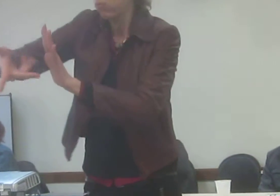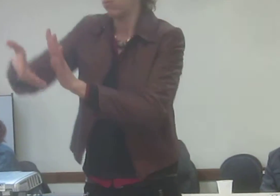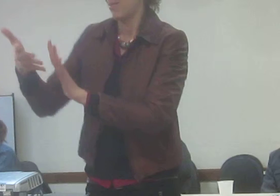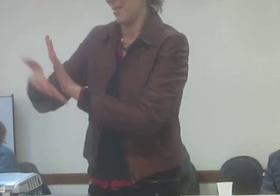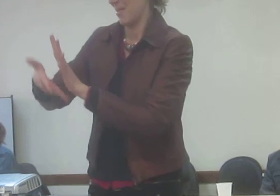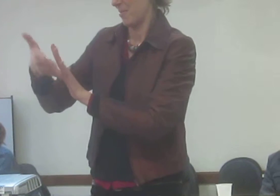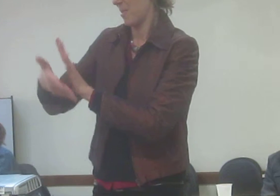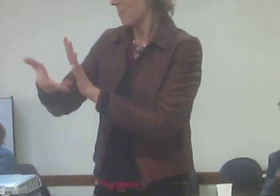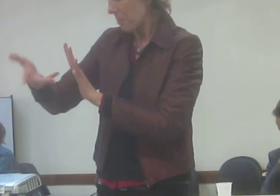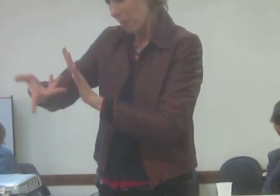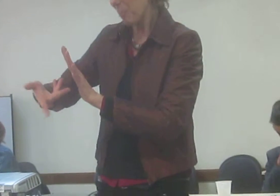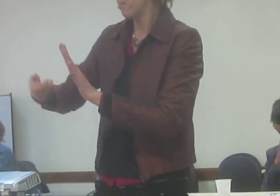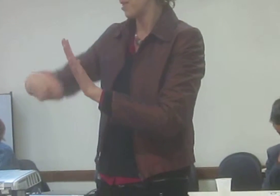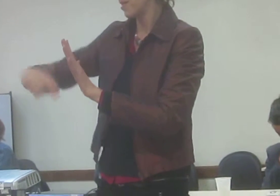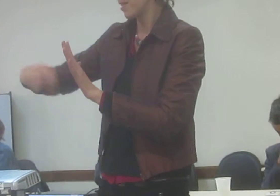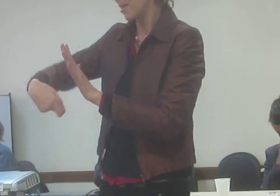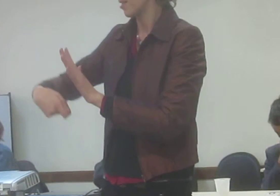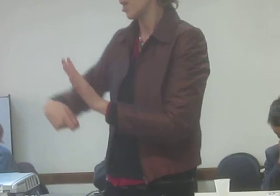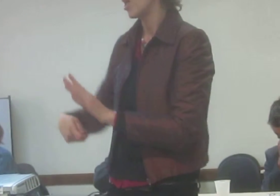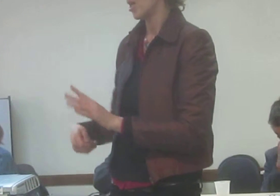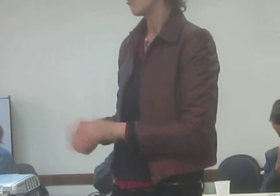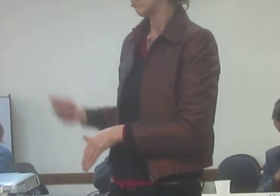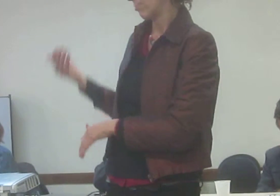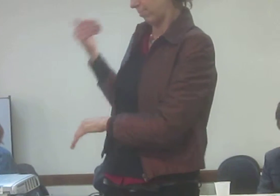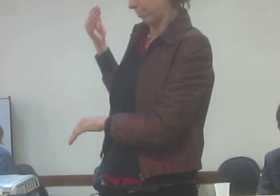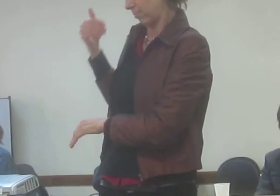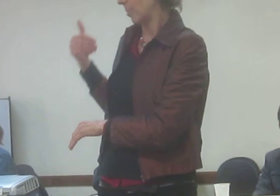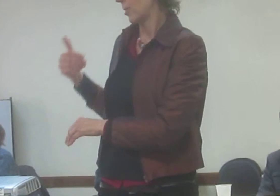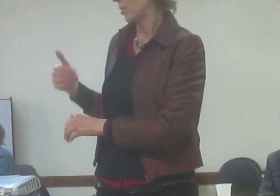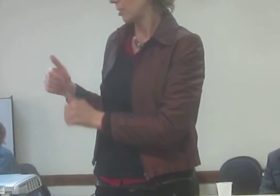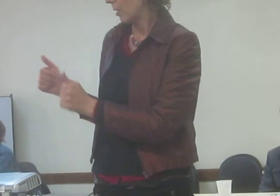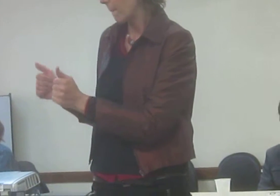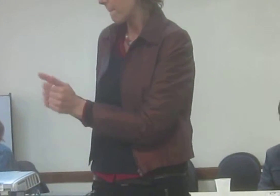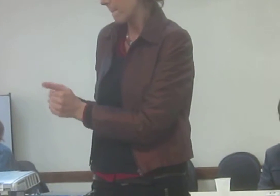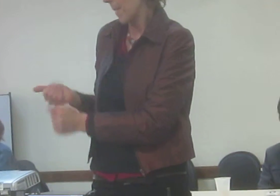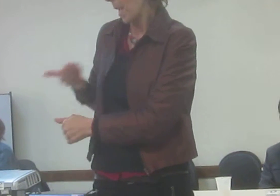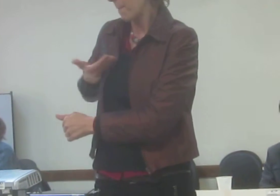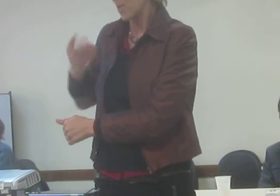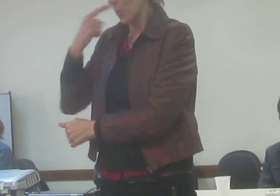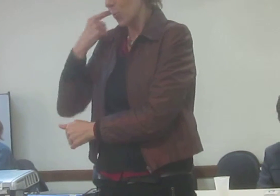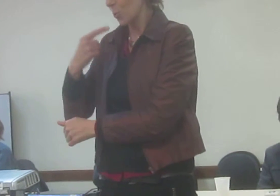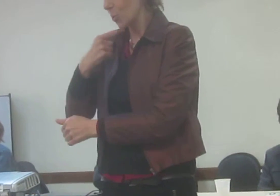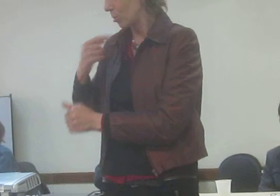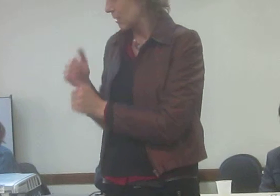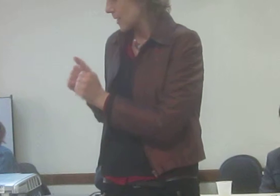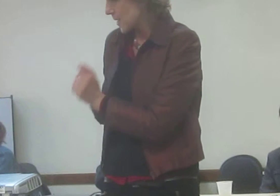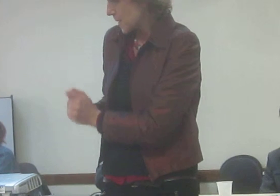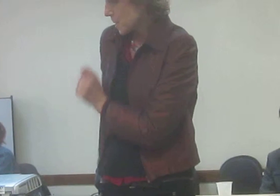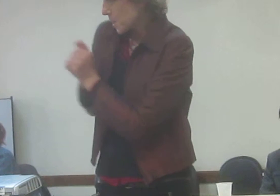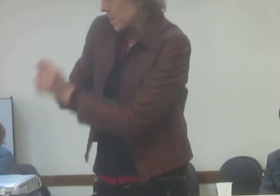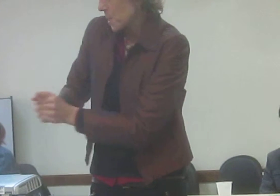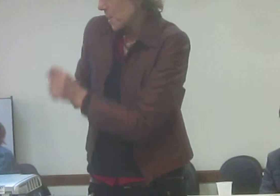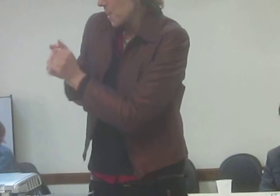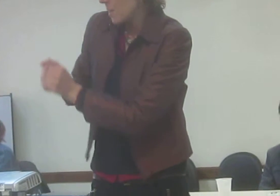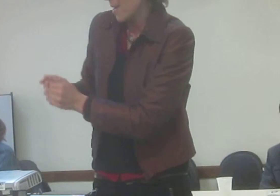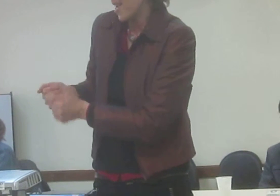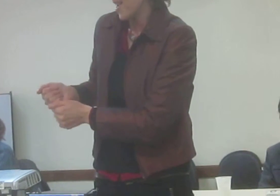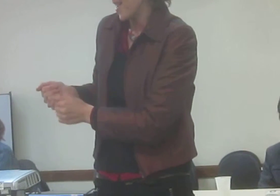surdo também, não ouvia. E ele era muito gente fina. A minha amiga, o pessoal meu, até hoje. E desde aquele tempo não